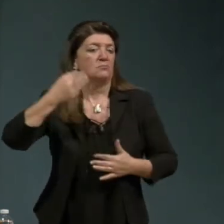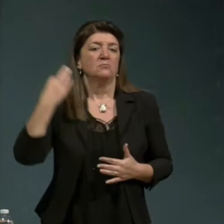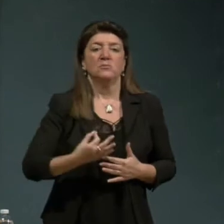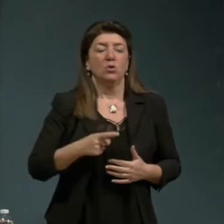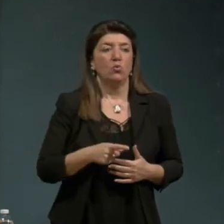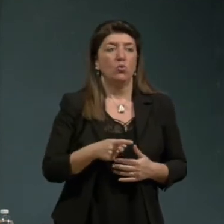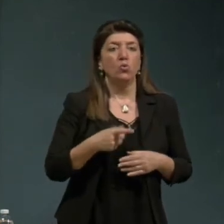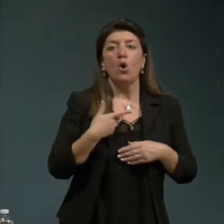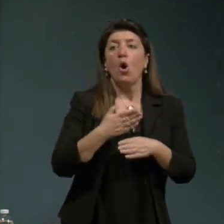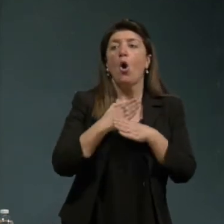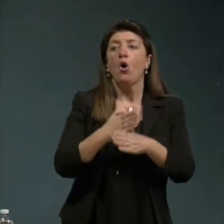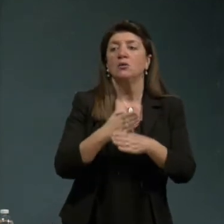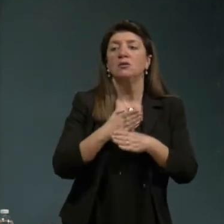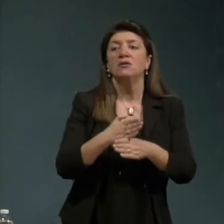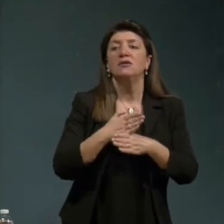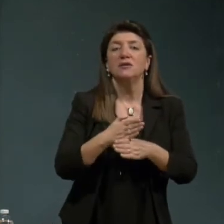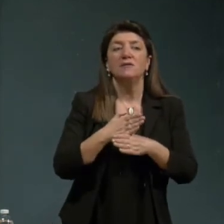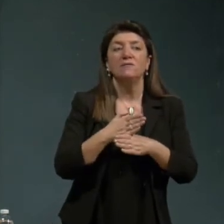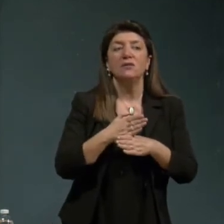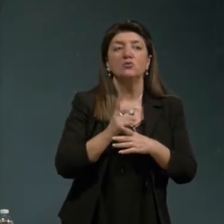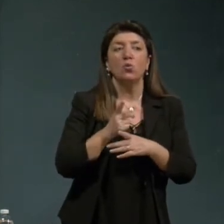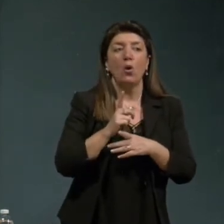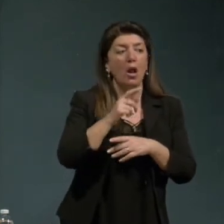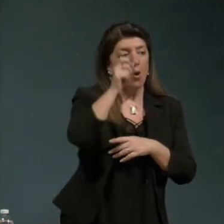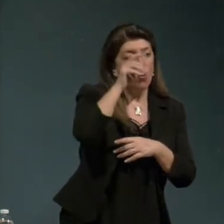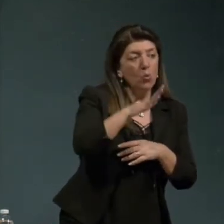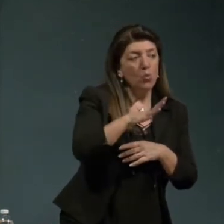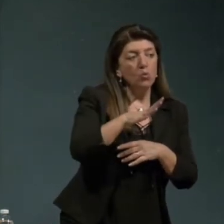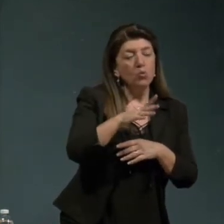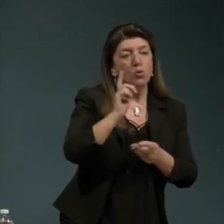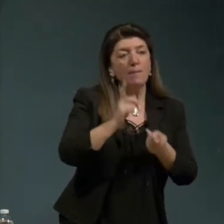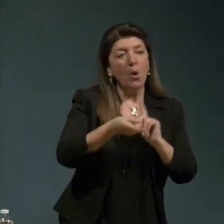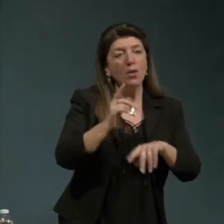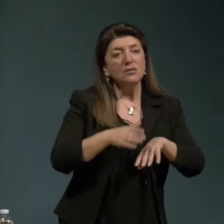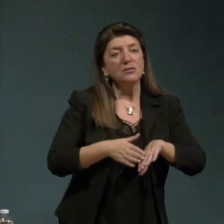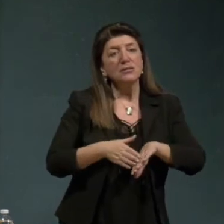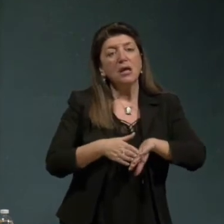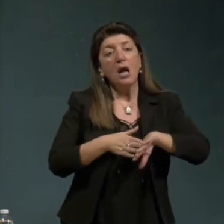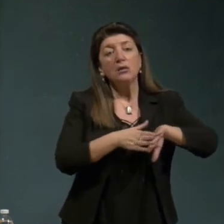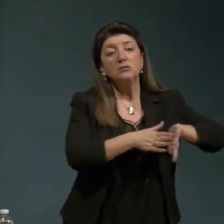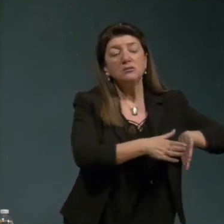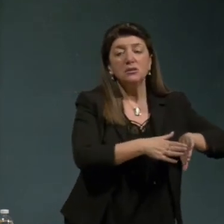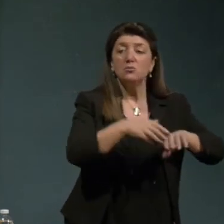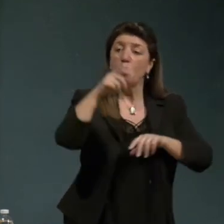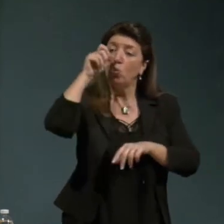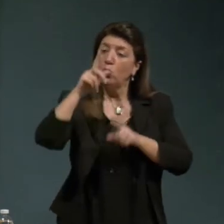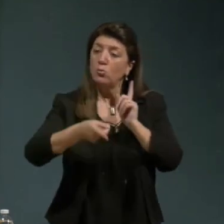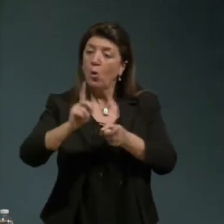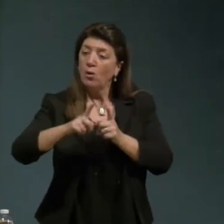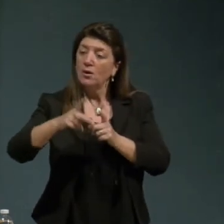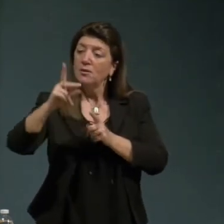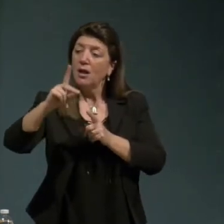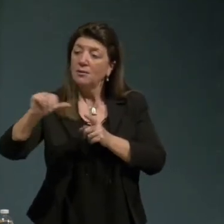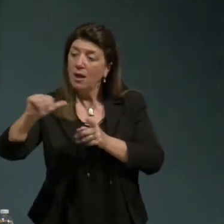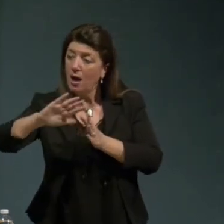è stato condiviso dalle culture della sinistra e dalle culture della destra in forme diverse ma all